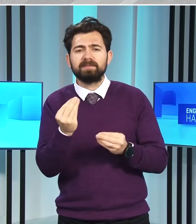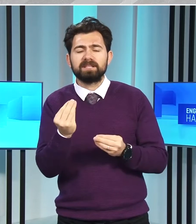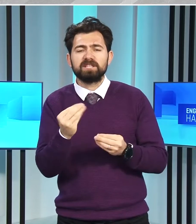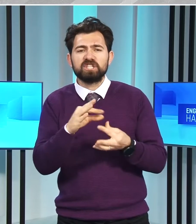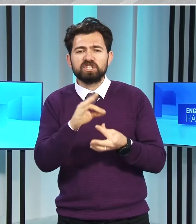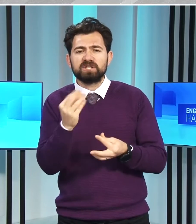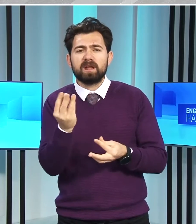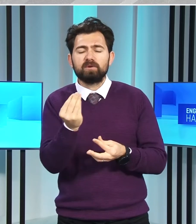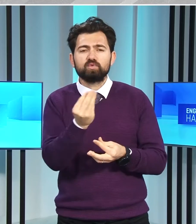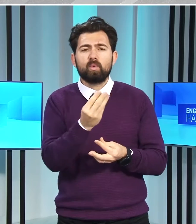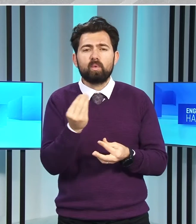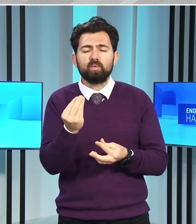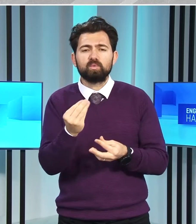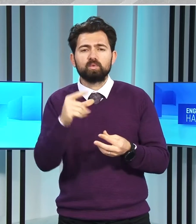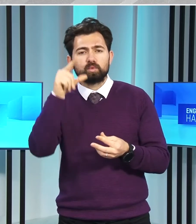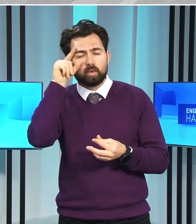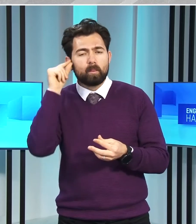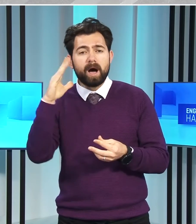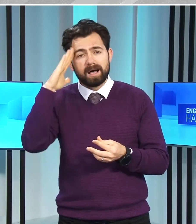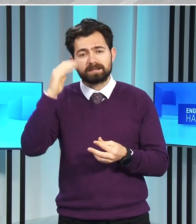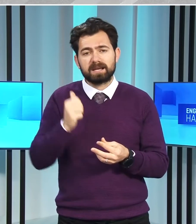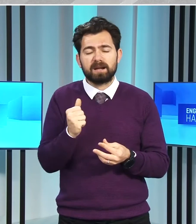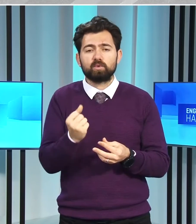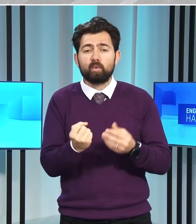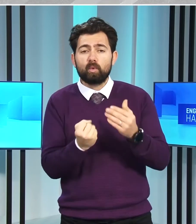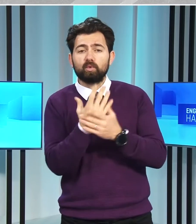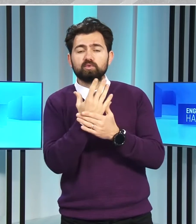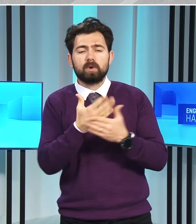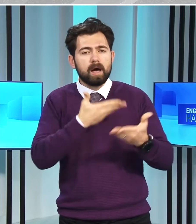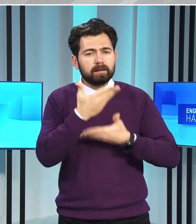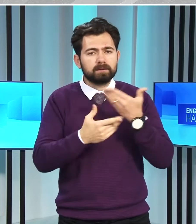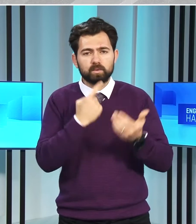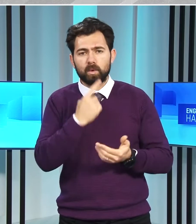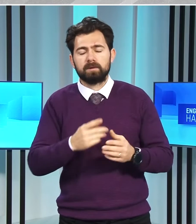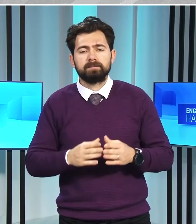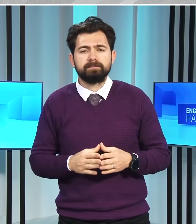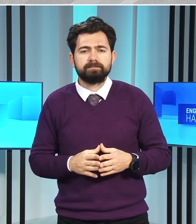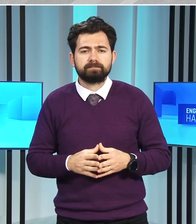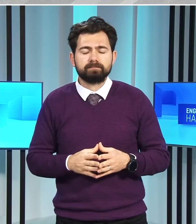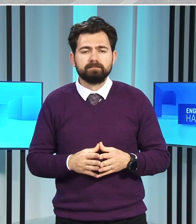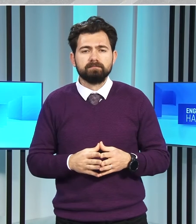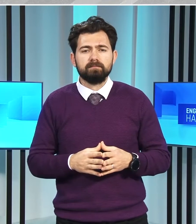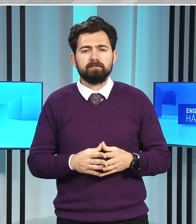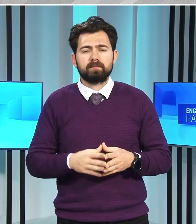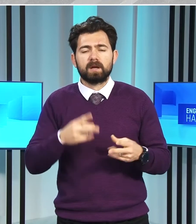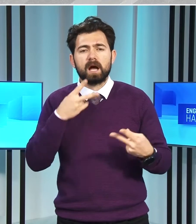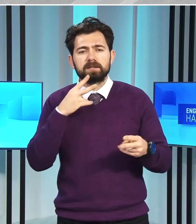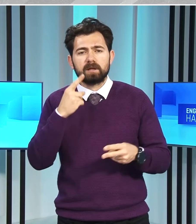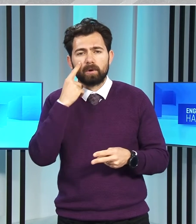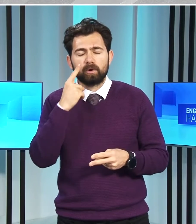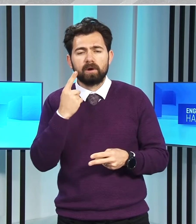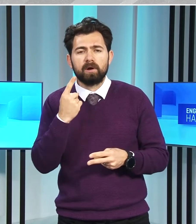ise Rum askerlerden oluştuğunu izah ettiği belirtildi. Açıklamada